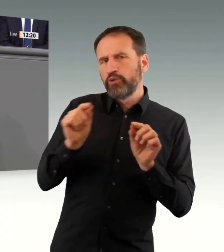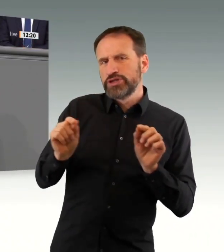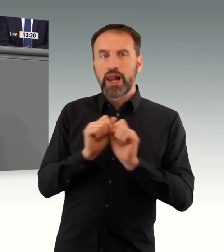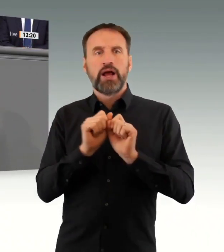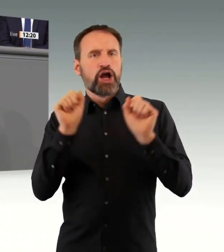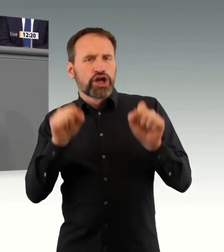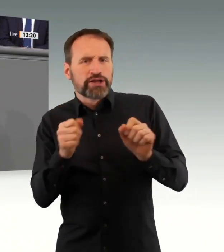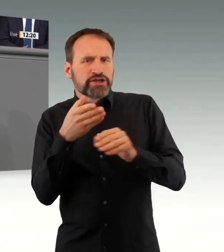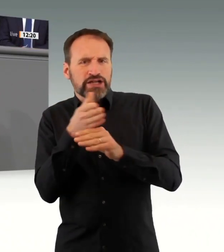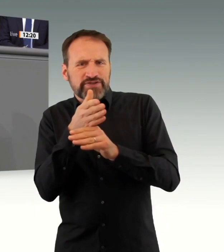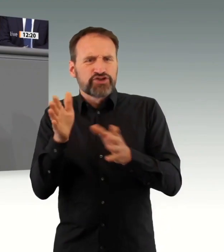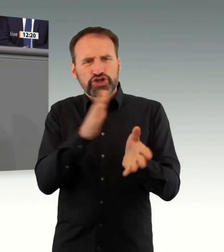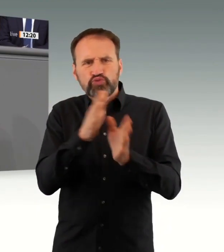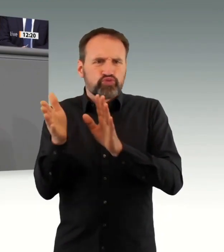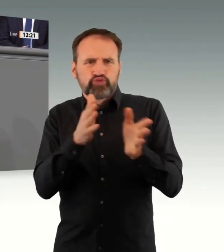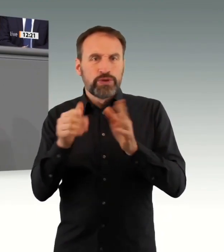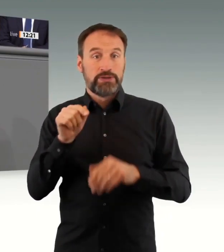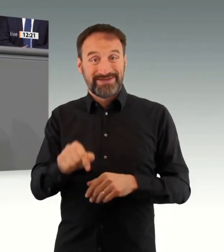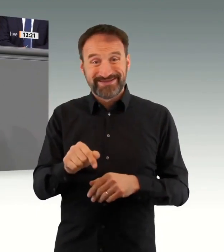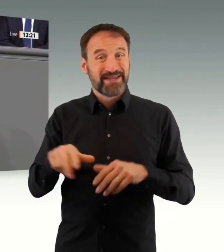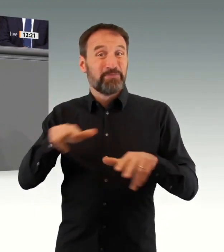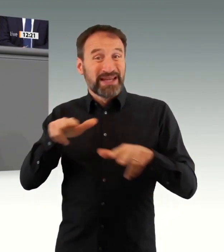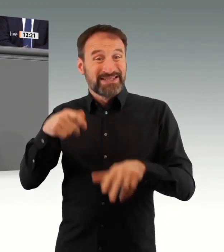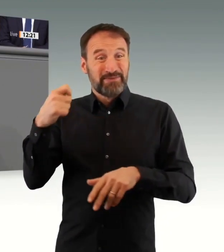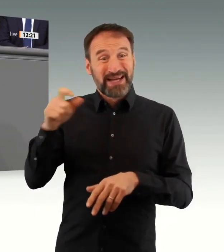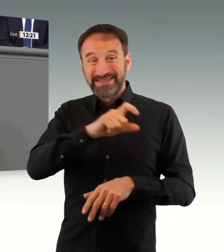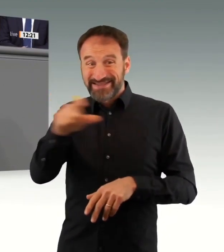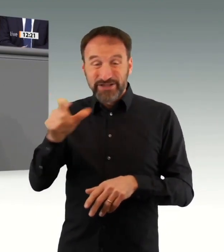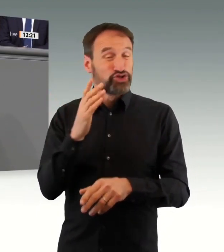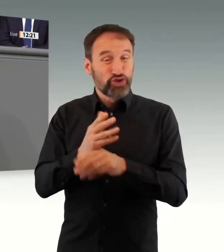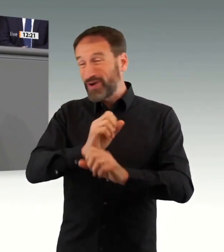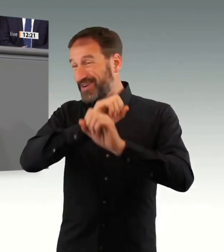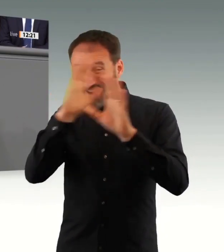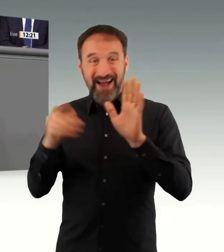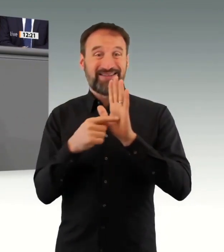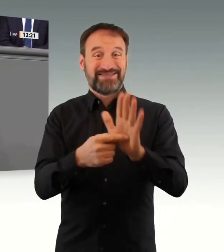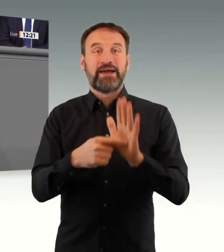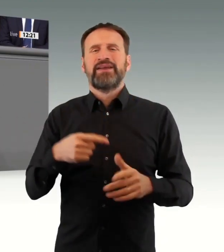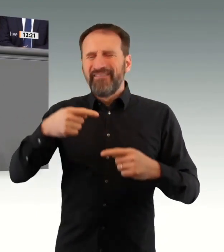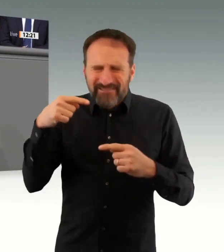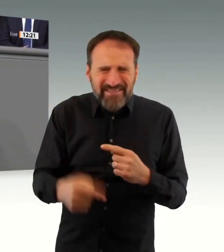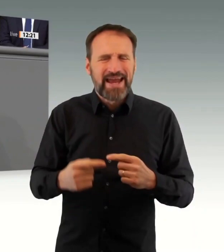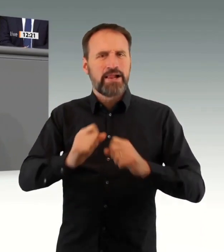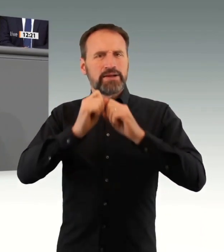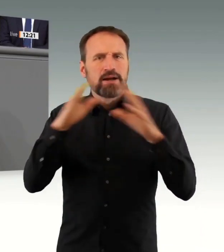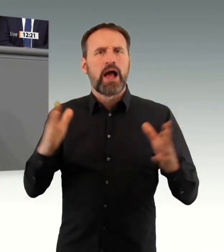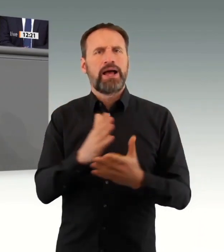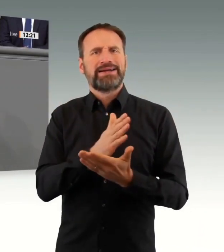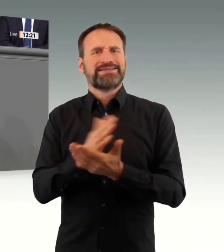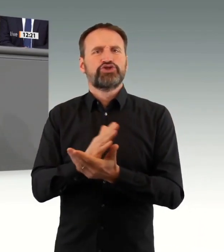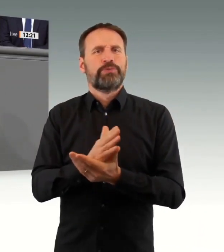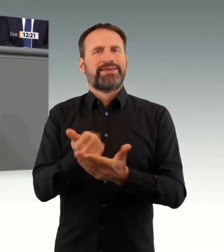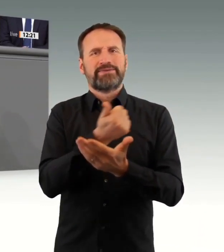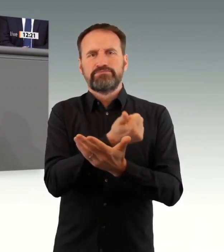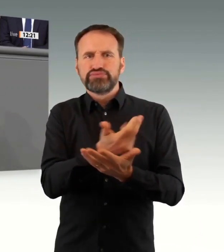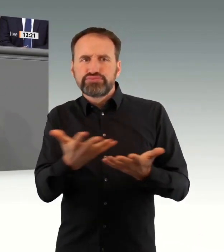Ich sage Ihnen ganz klar, das wird auch wieder zu kurz sein, dieser 15. Februar. Und es ist ein vollkommener Wirrwarr, den Sie an